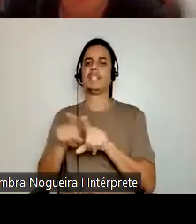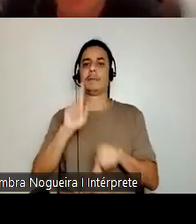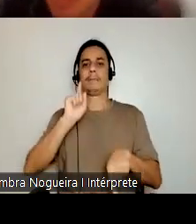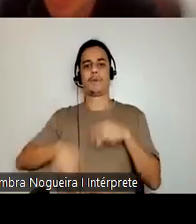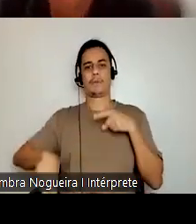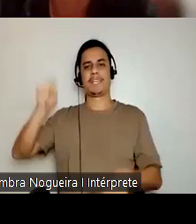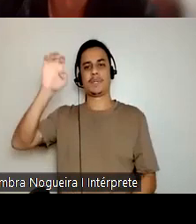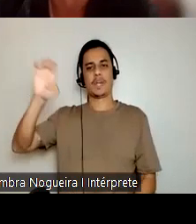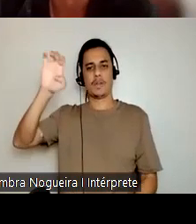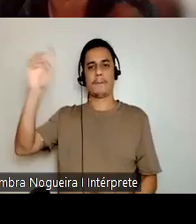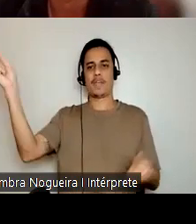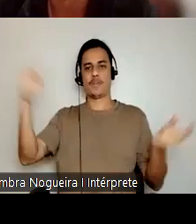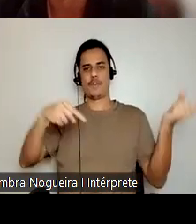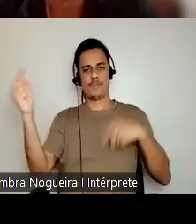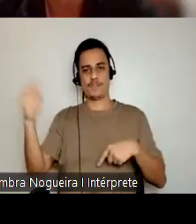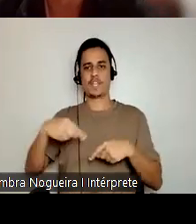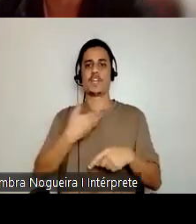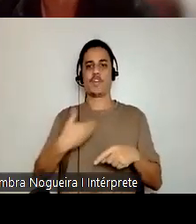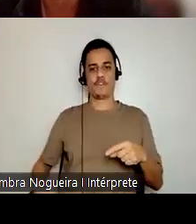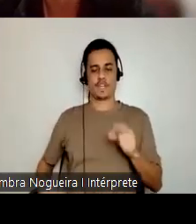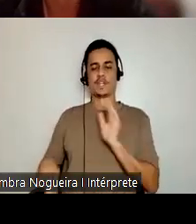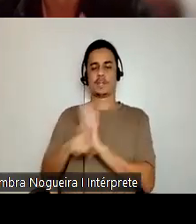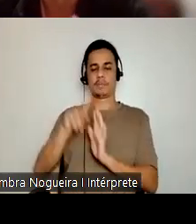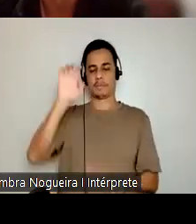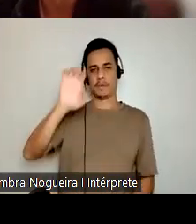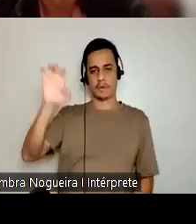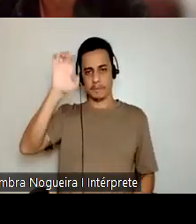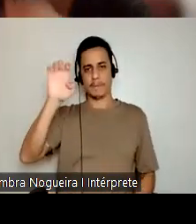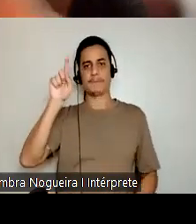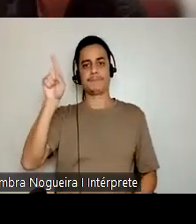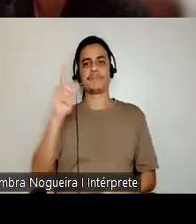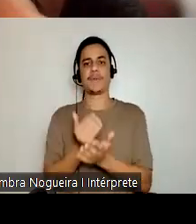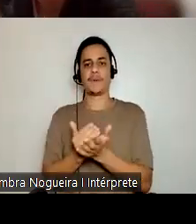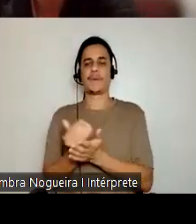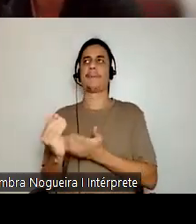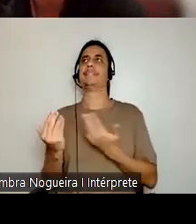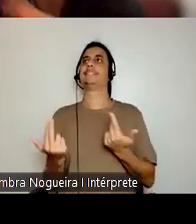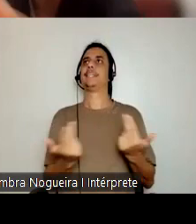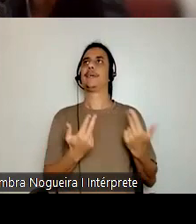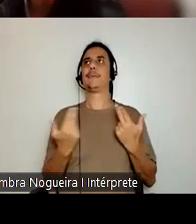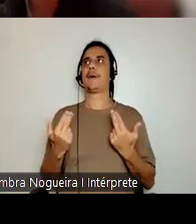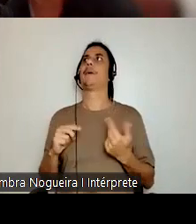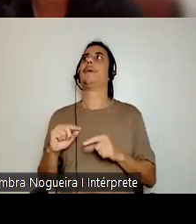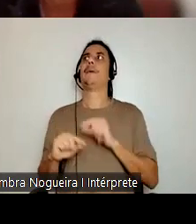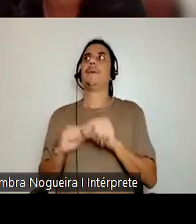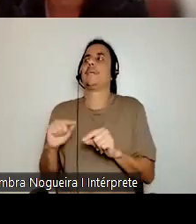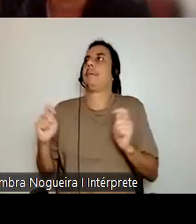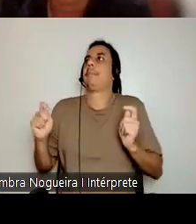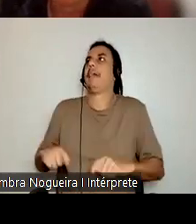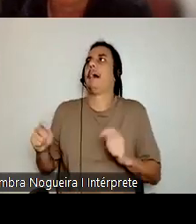europeia pelos governos europeus e então começa quase como o que restou ali